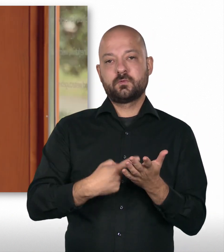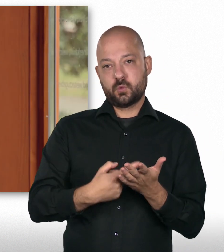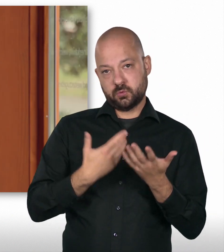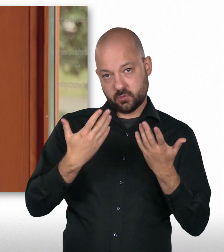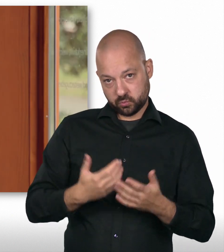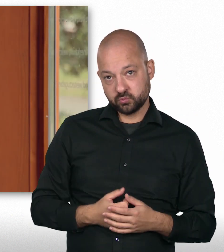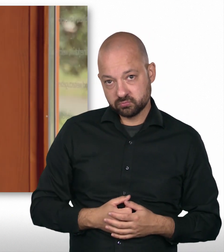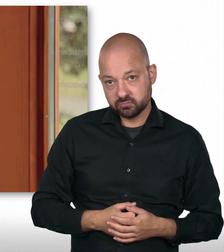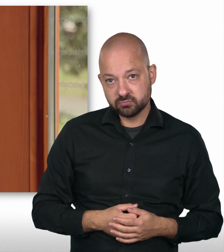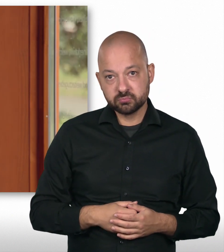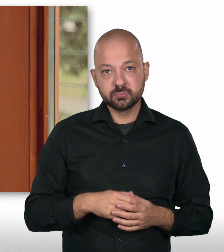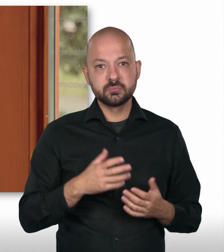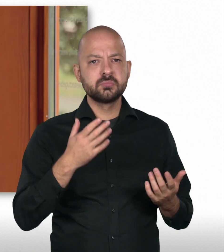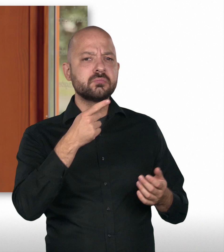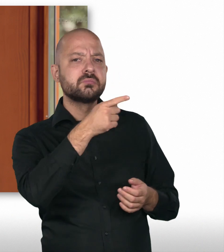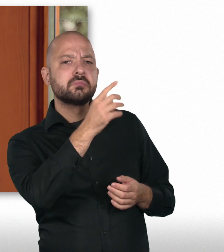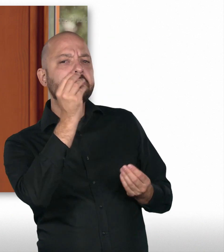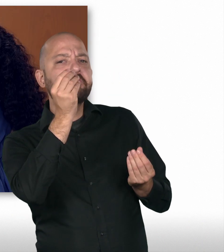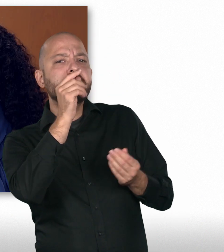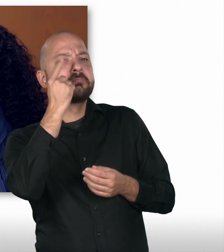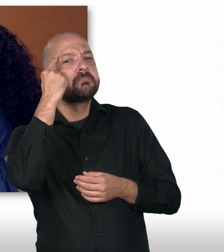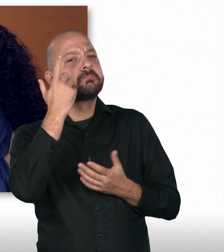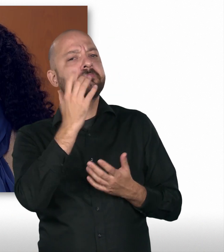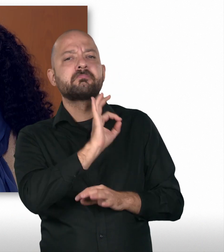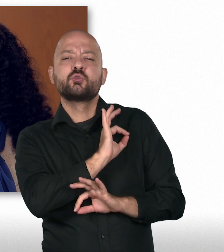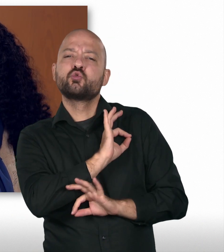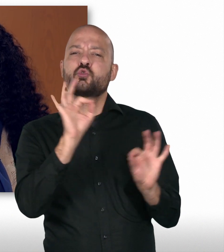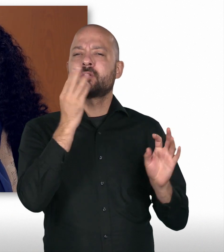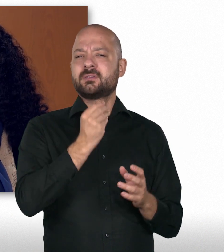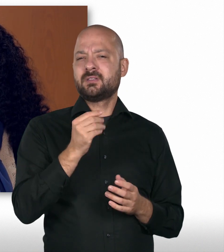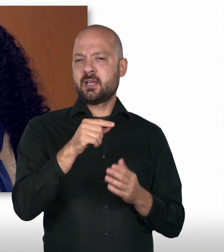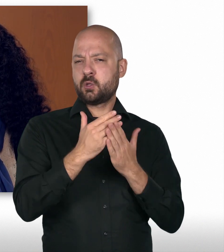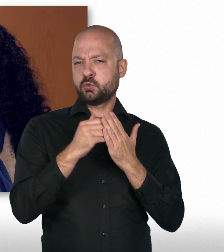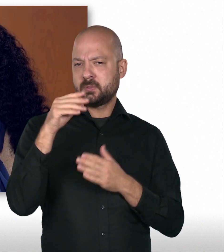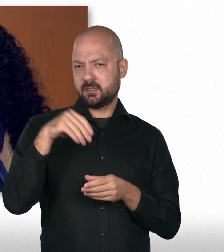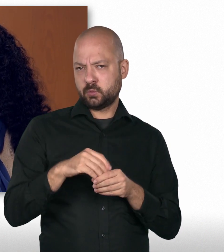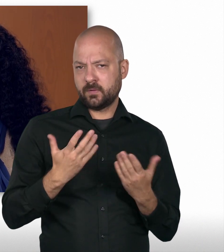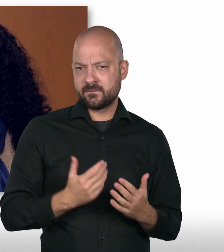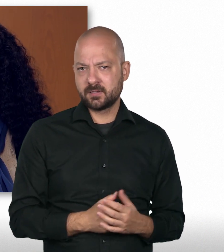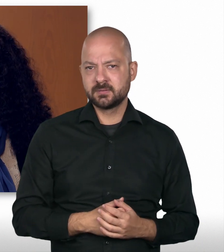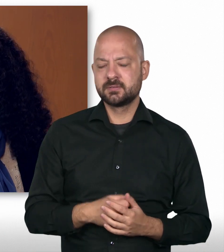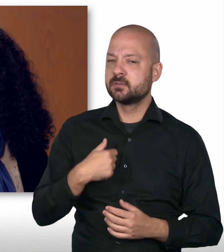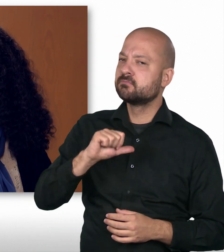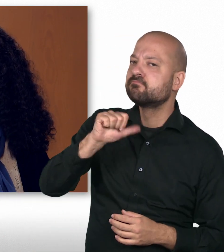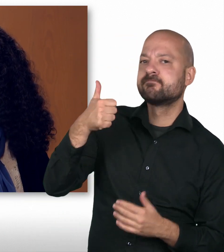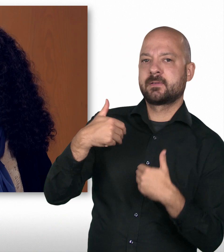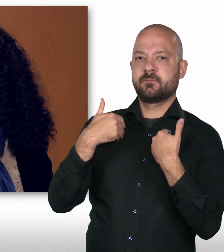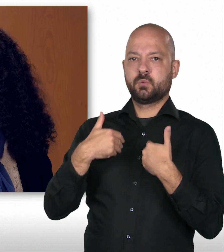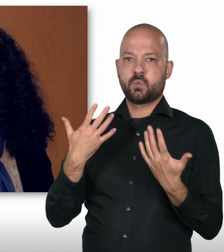für dich so das Schönste an der ganzen Nummer? Am meisten freue ich mich tatsächlich, die Prüfung zu bestehen und dann richtig